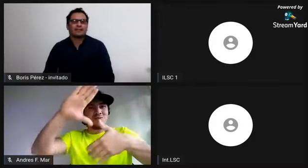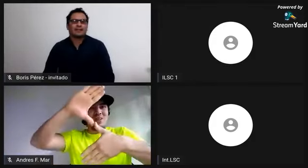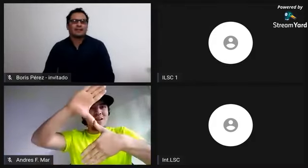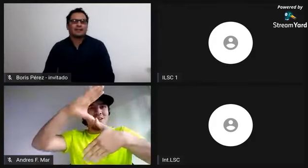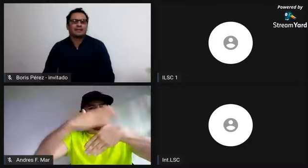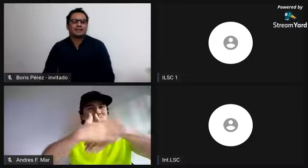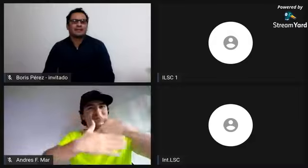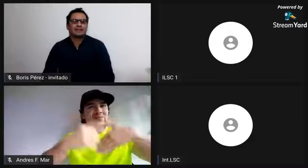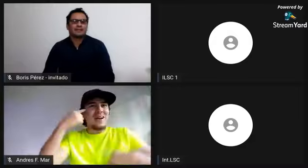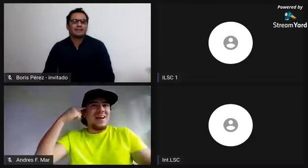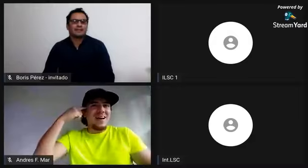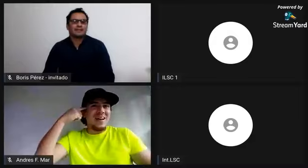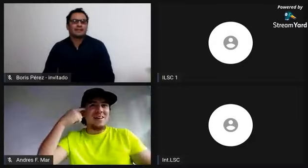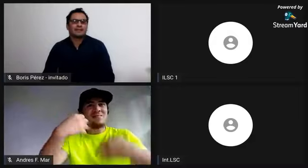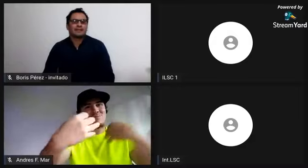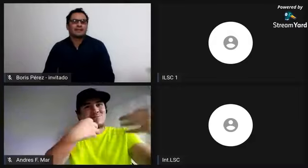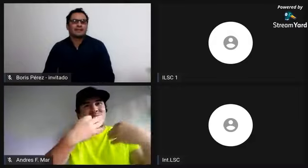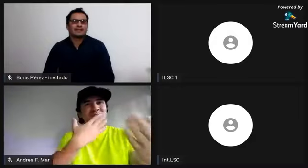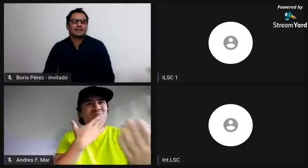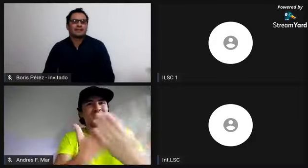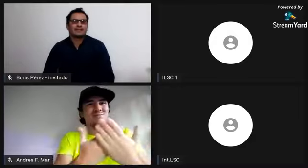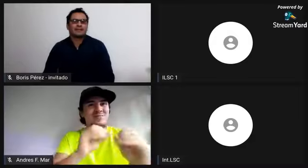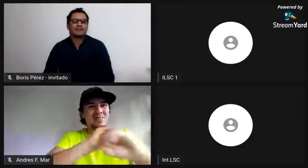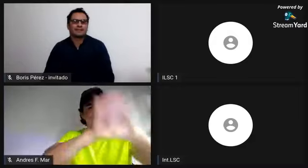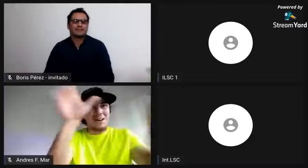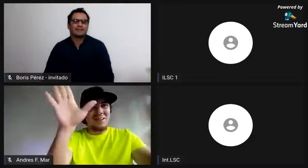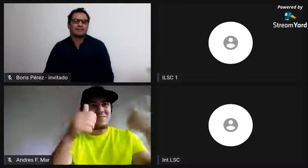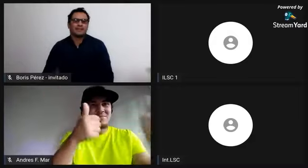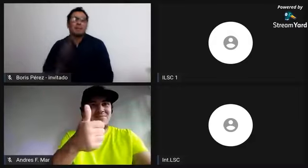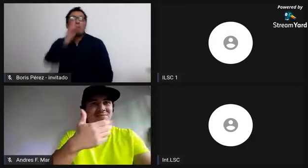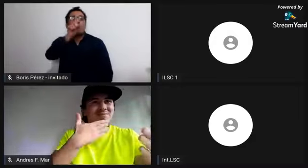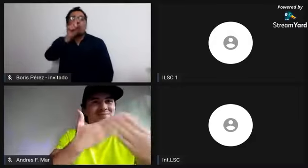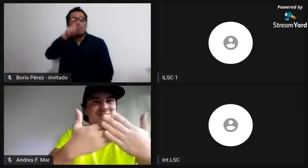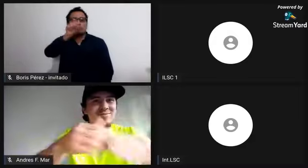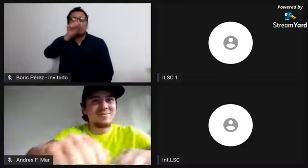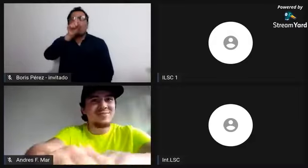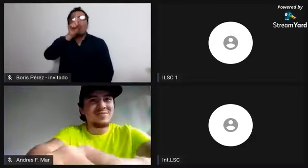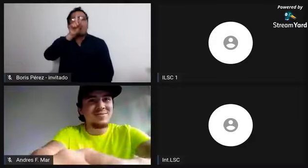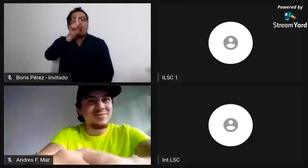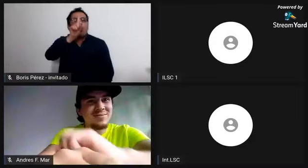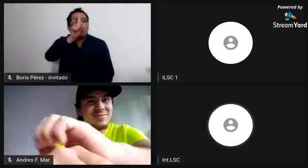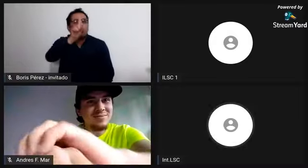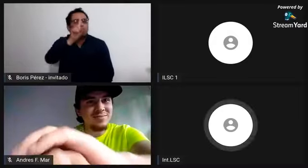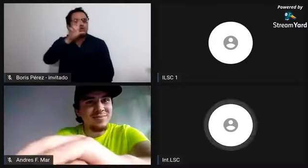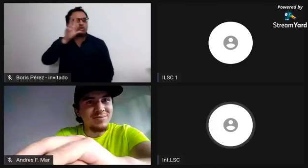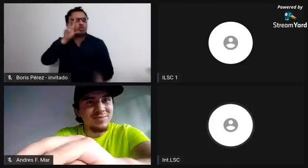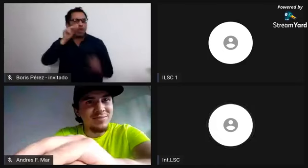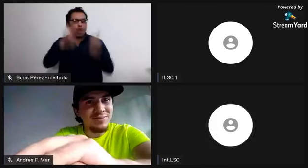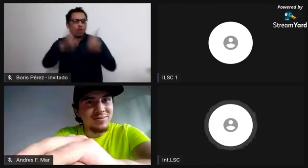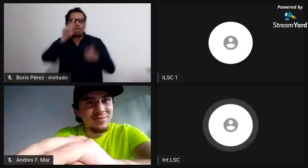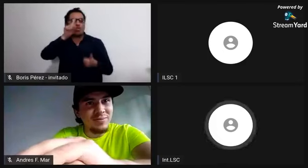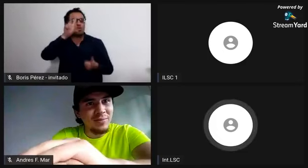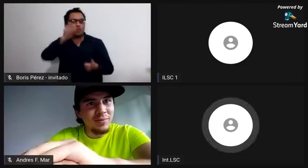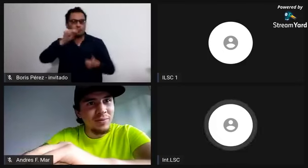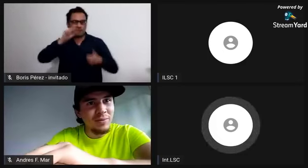Yo pensé que el mayor porcentaje de esclavitud estaba, pues, aquí en Colombia e incluso en territorio muy